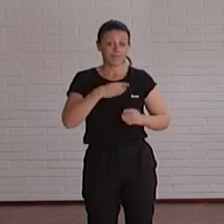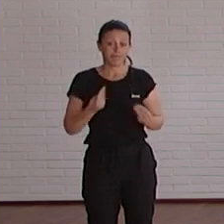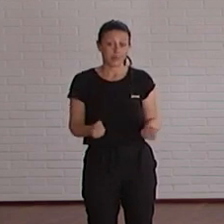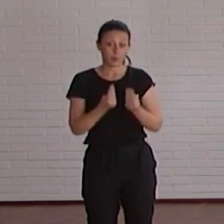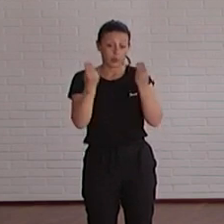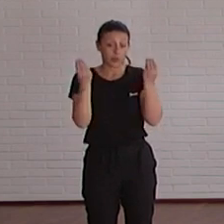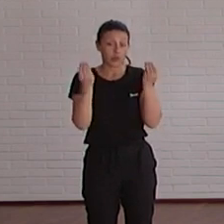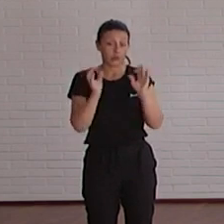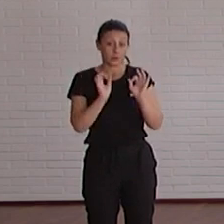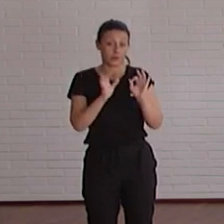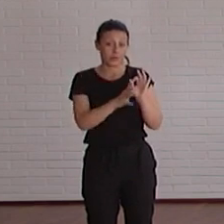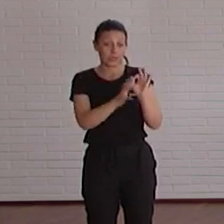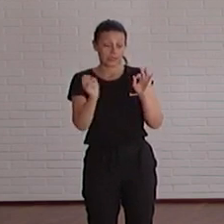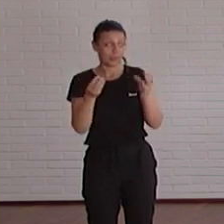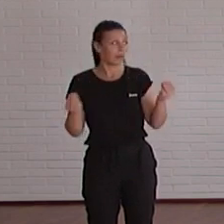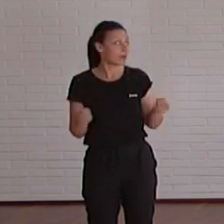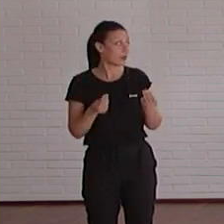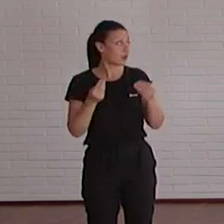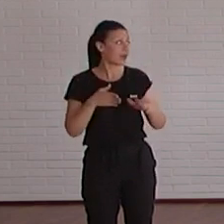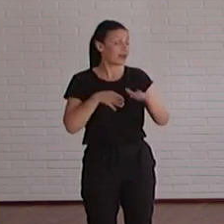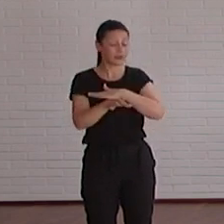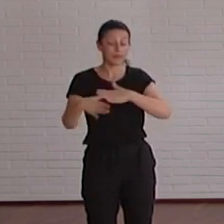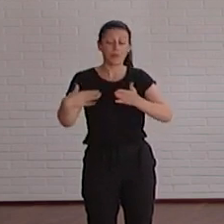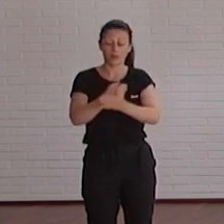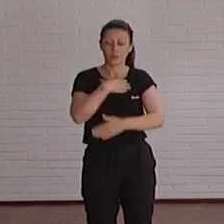se entienda y que sea usable para todos.